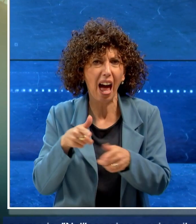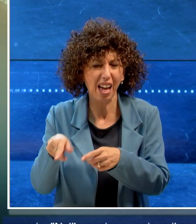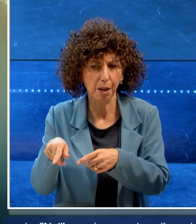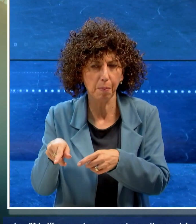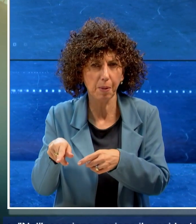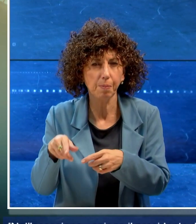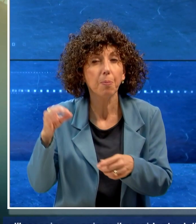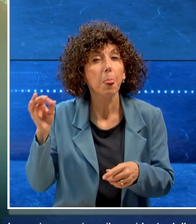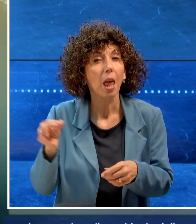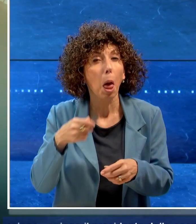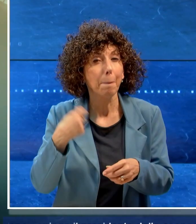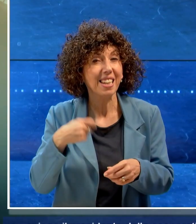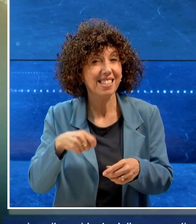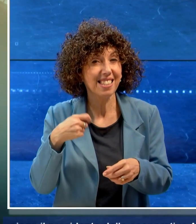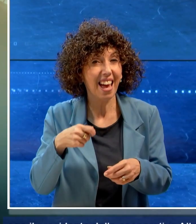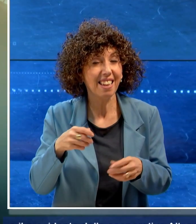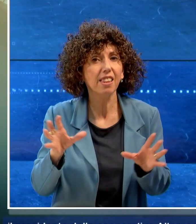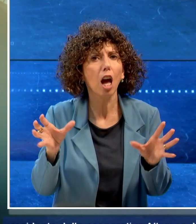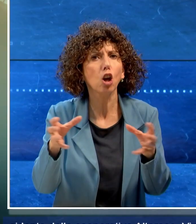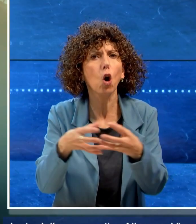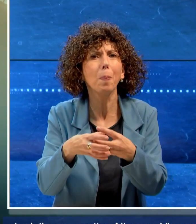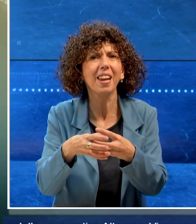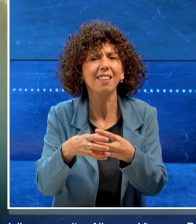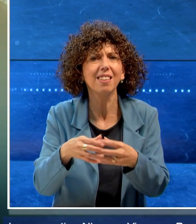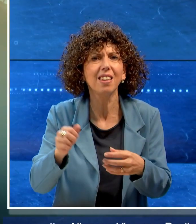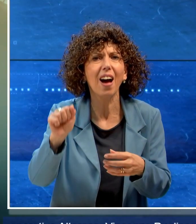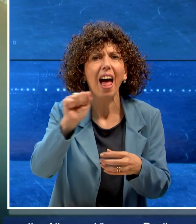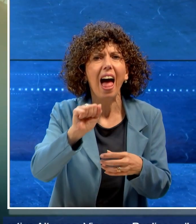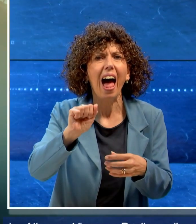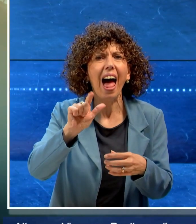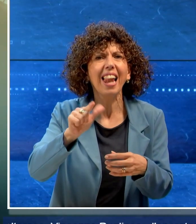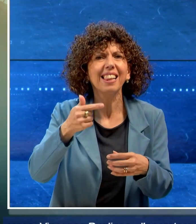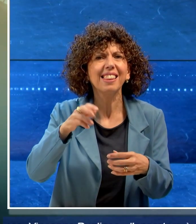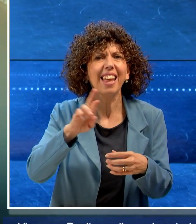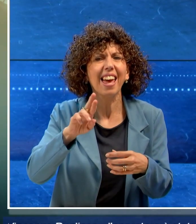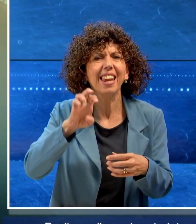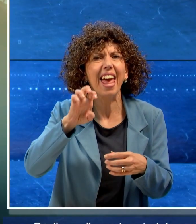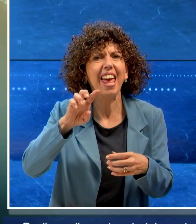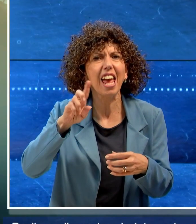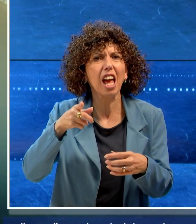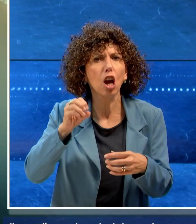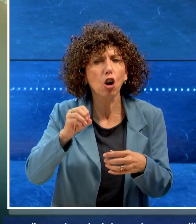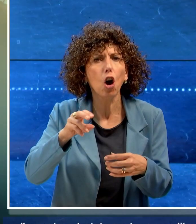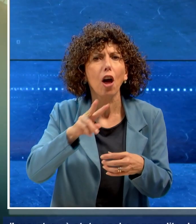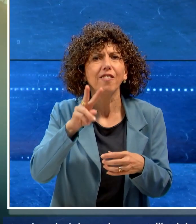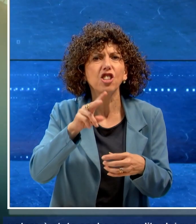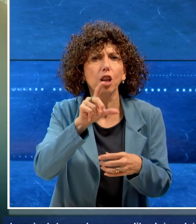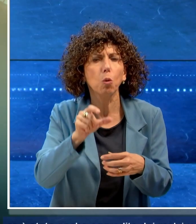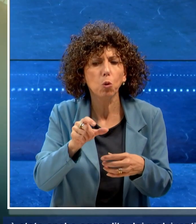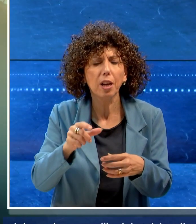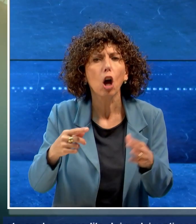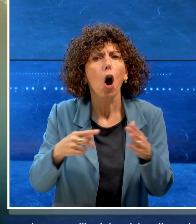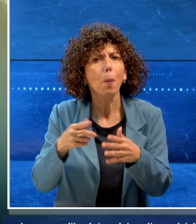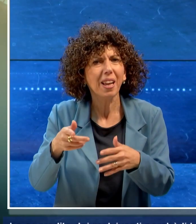'occasione, ha spiegato il presidente della cooperativa Alter Eco, Vincenzo Pugliese, l'operatore è stato anche